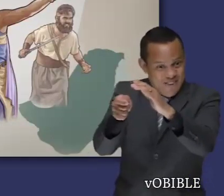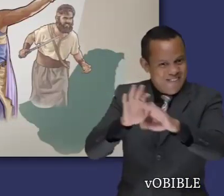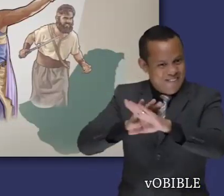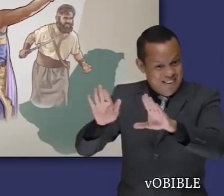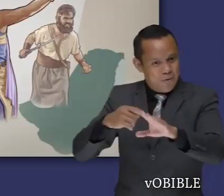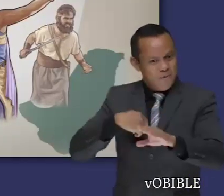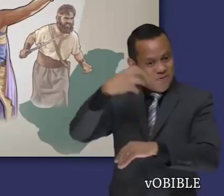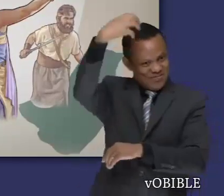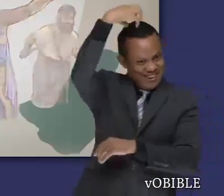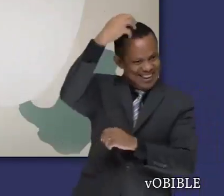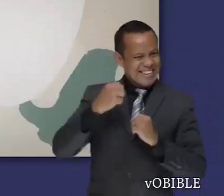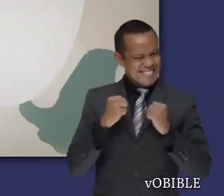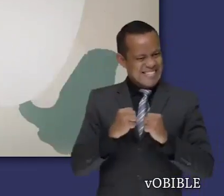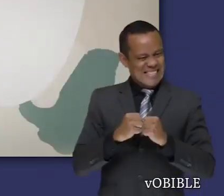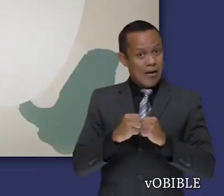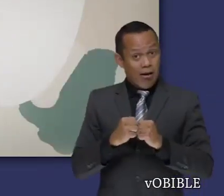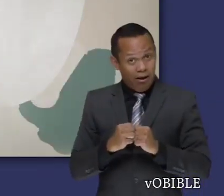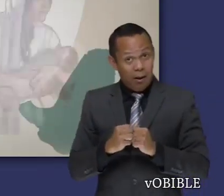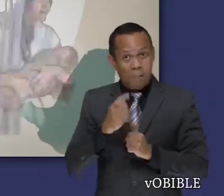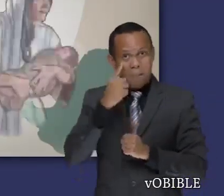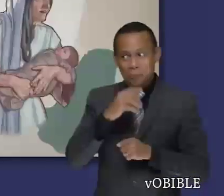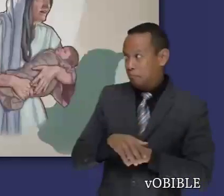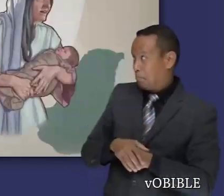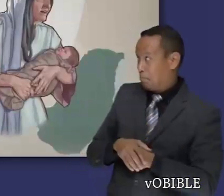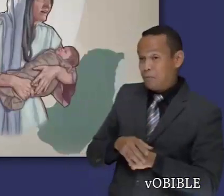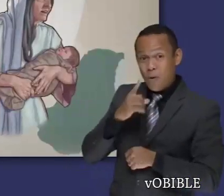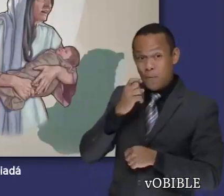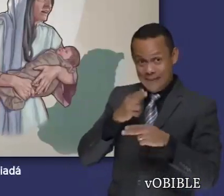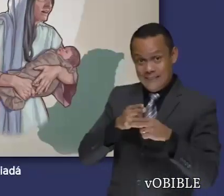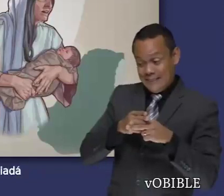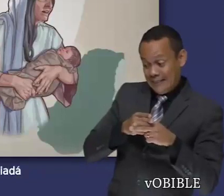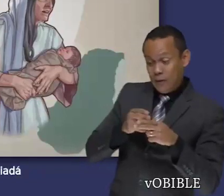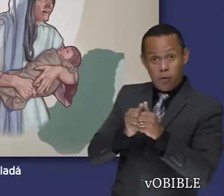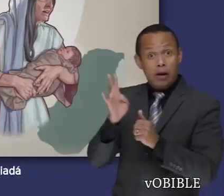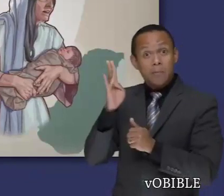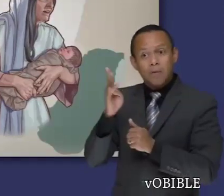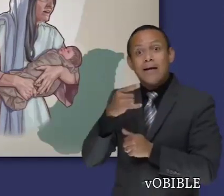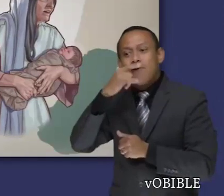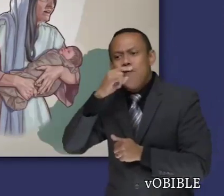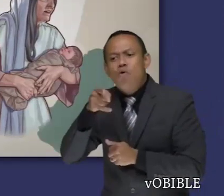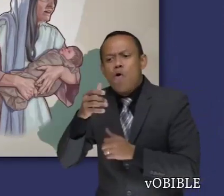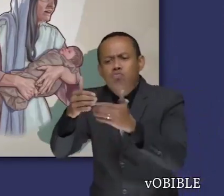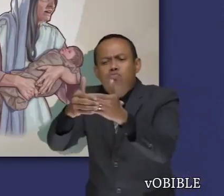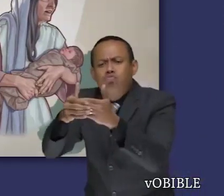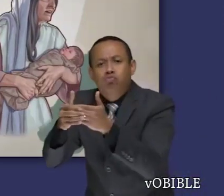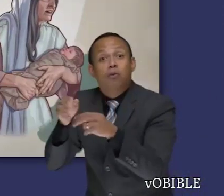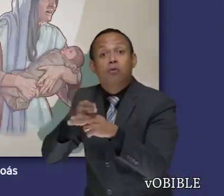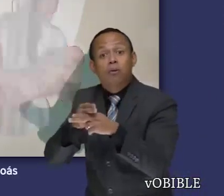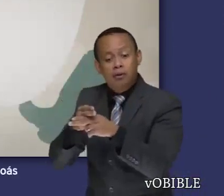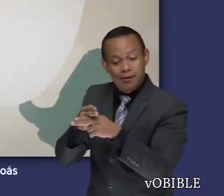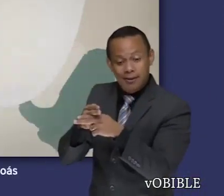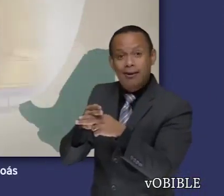herederos del rey. Sin embargo, el sumo sacerdote Jehoiada y su esposa rescatan al pequeño